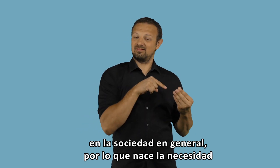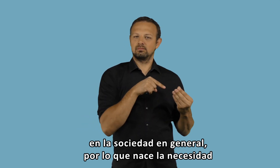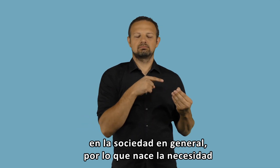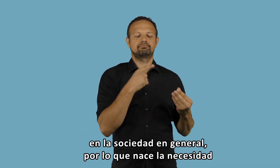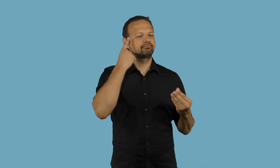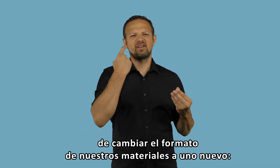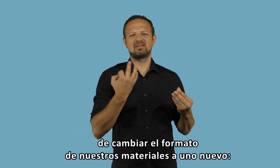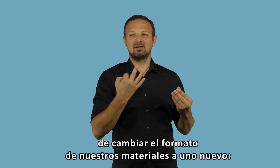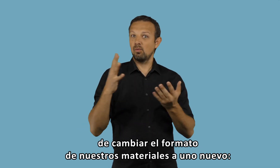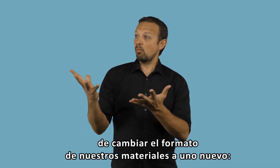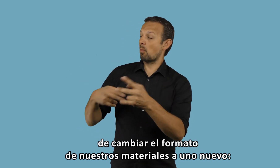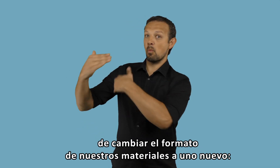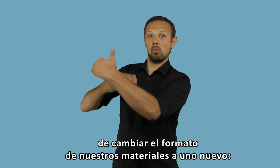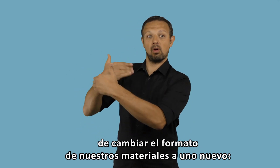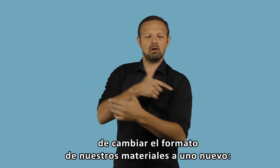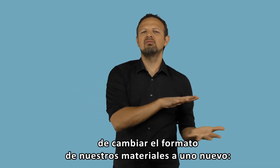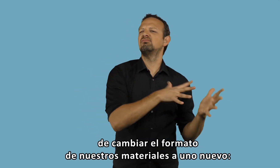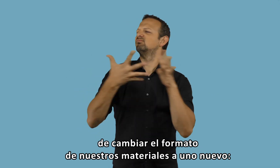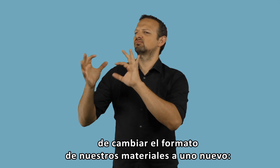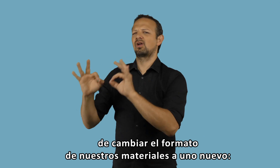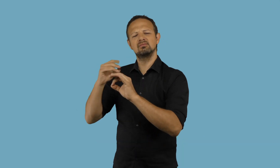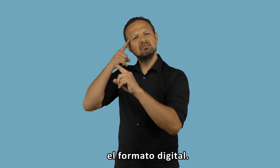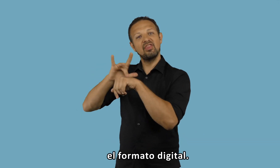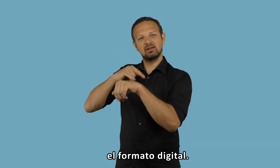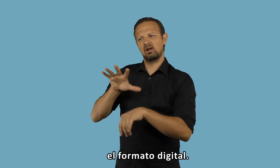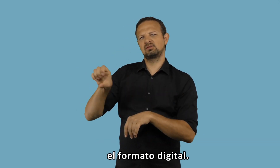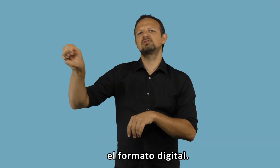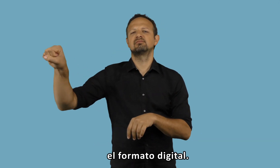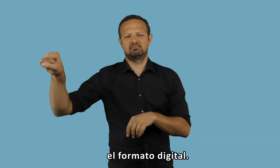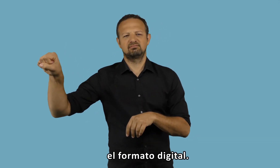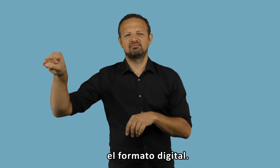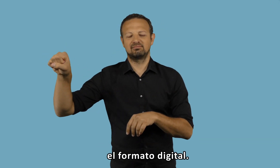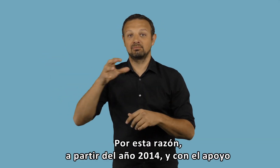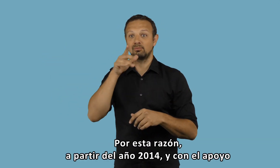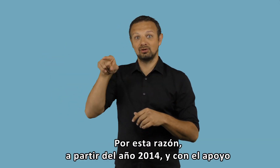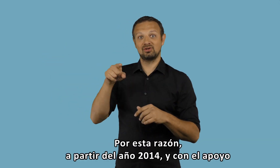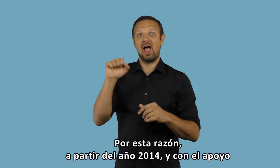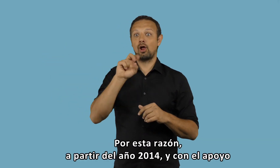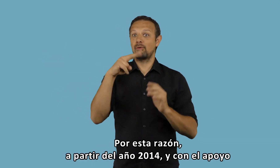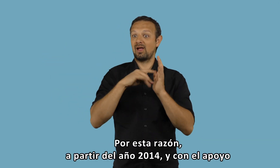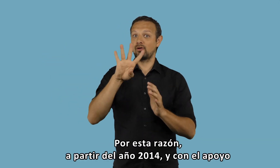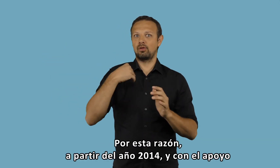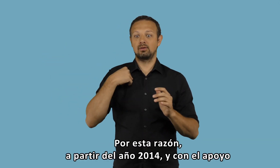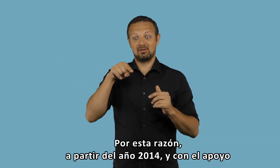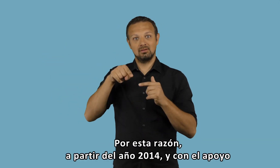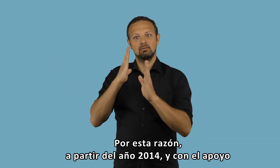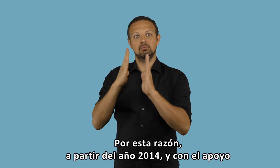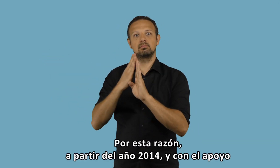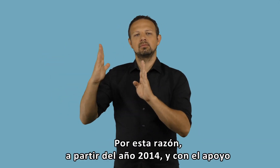necesidad de cambiar el formato de nuestros materiales a uno nuevo, el formato digital. Por esta razón a partir del año